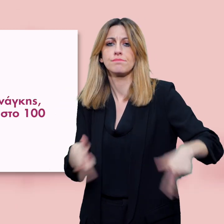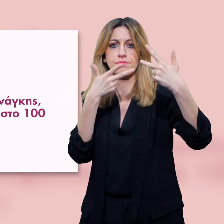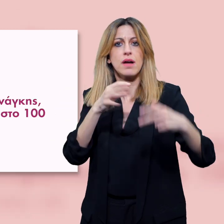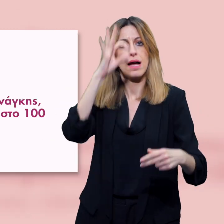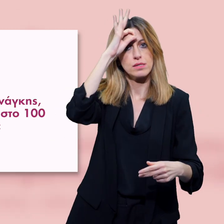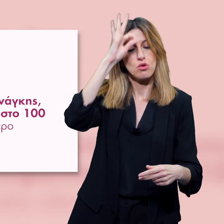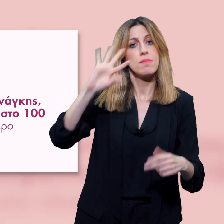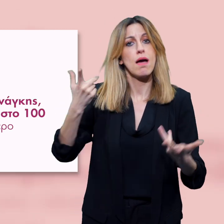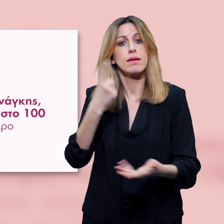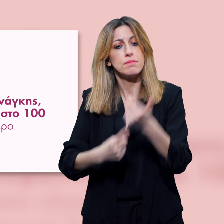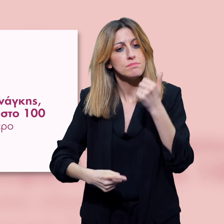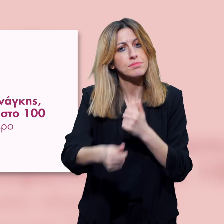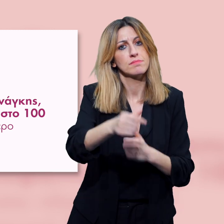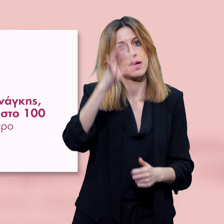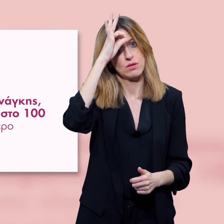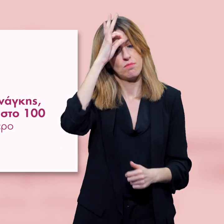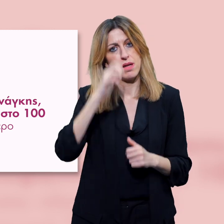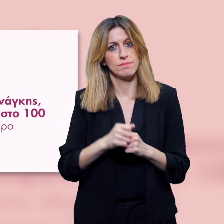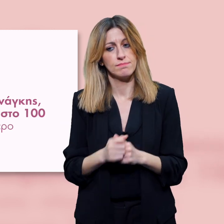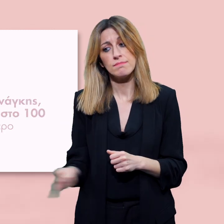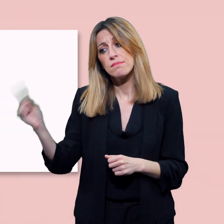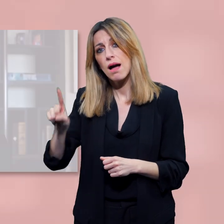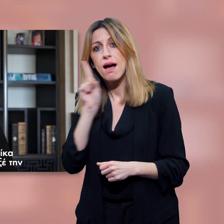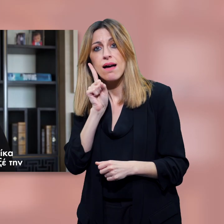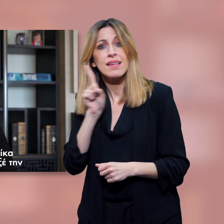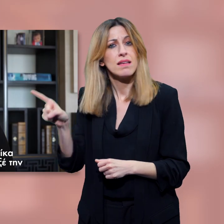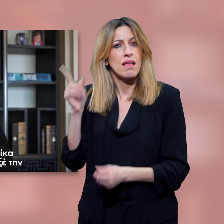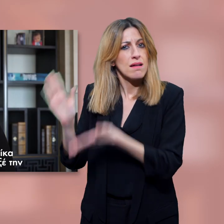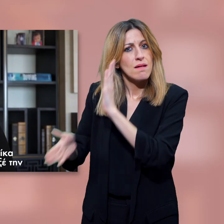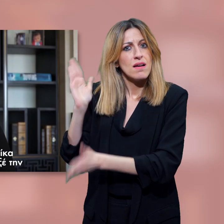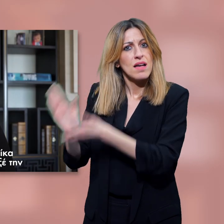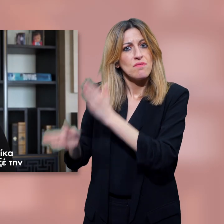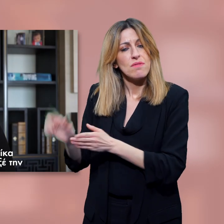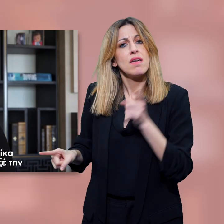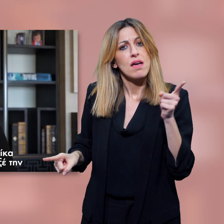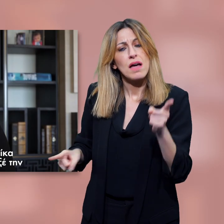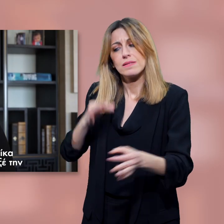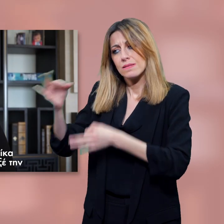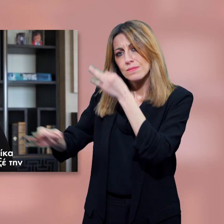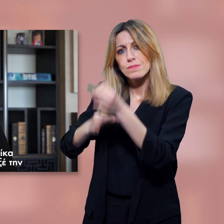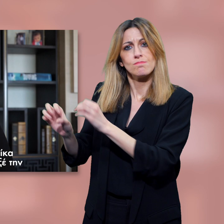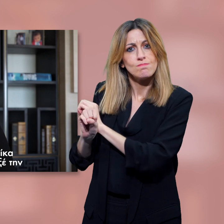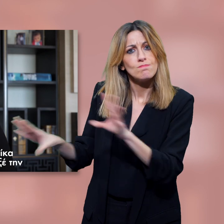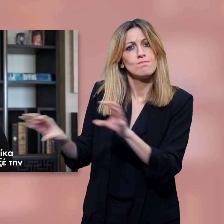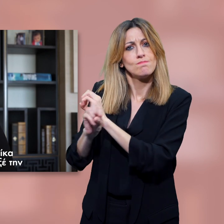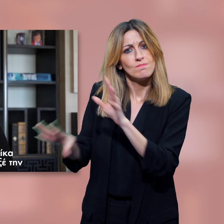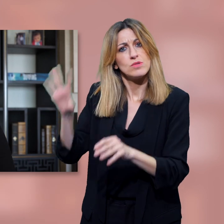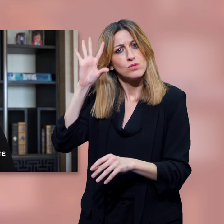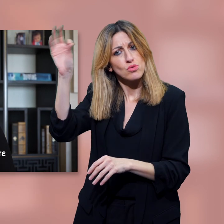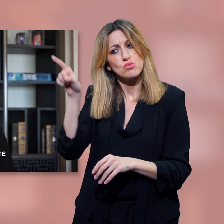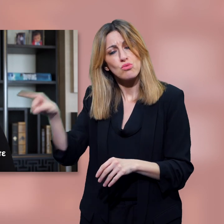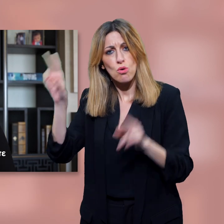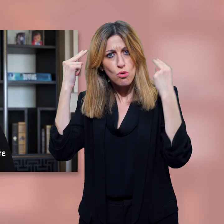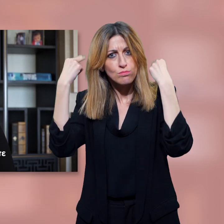μπορείς να καλέσεις το 100 ή να πας στο πλησιέστηρο αστυνομικό τμήμα. Εάν γνωρίζεις κάποια γυναίκα η οποία κακοποιείται, στήριξέ την,